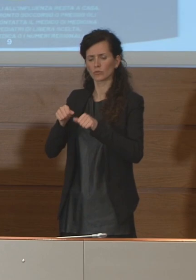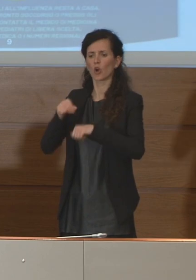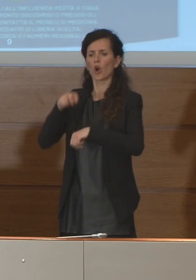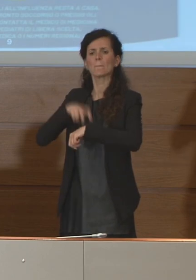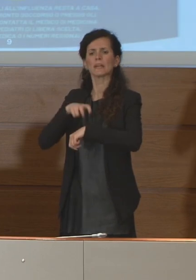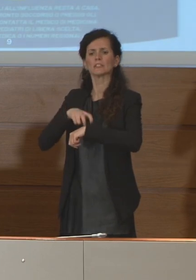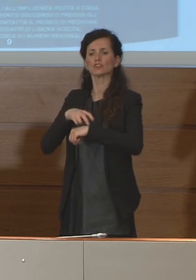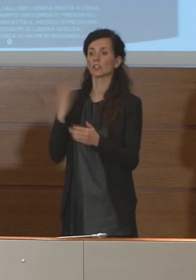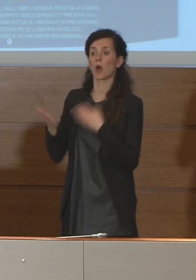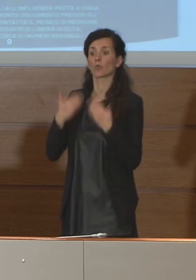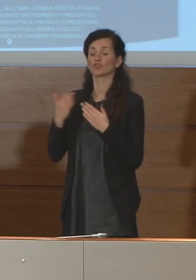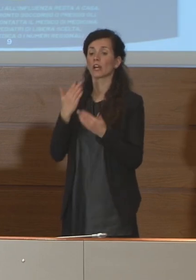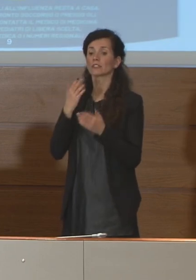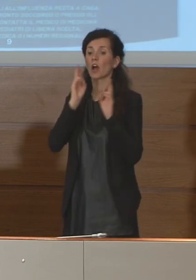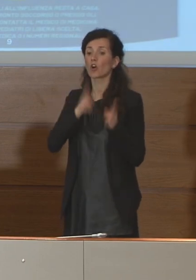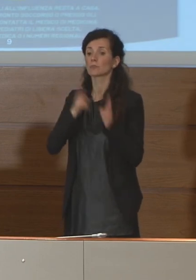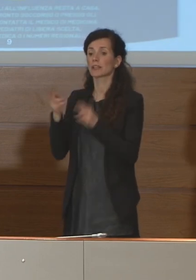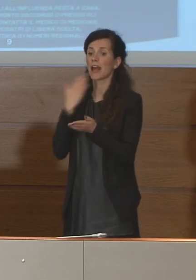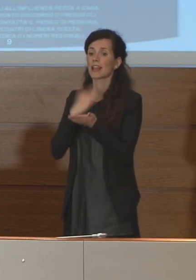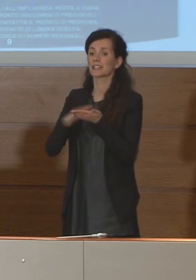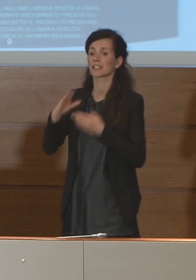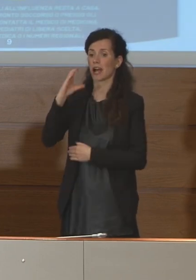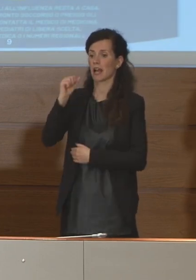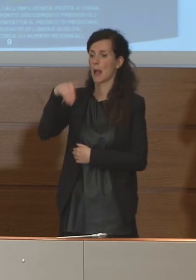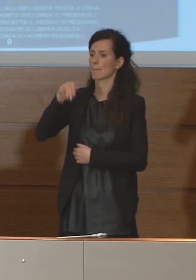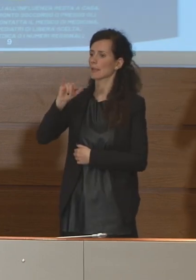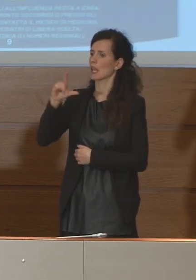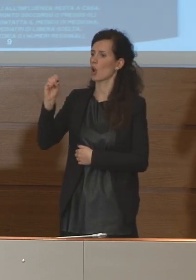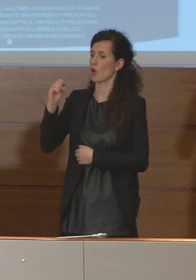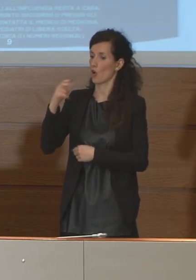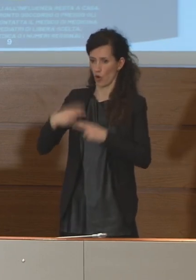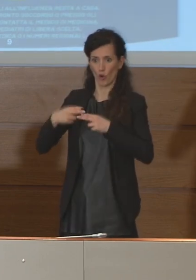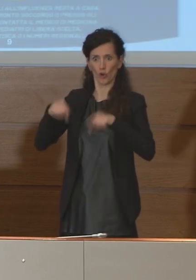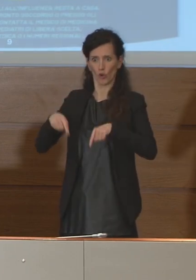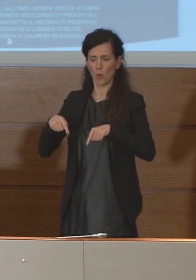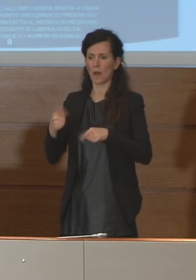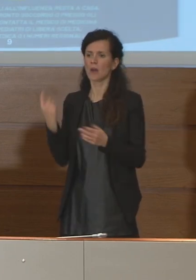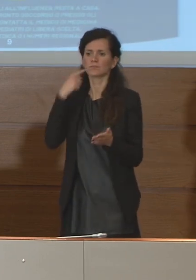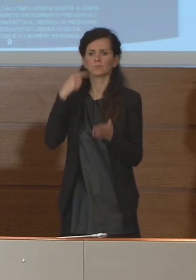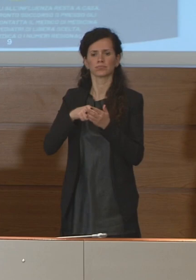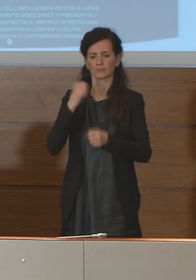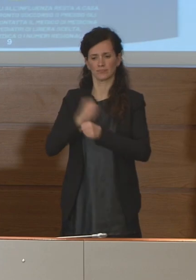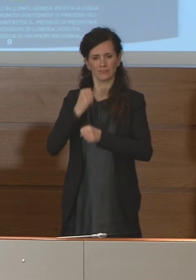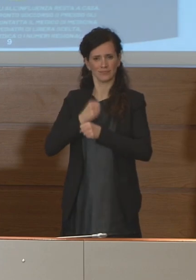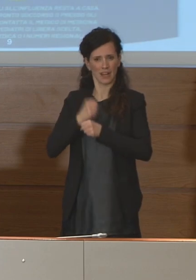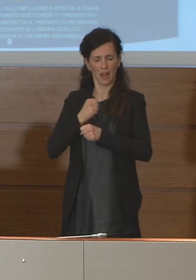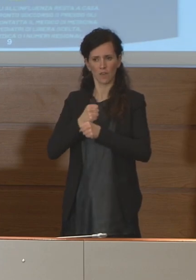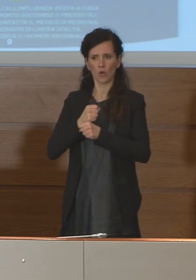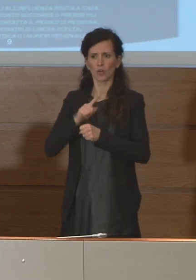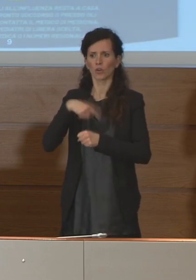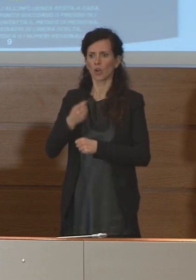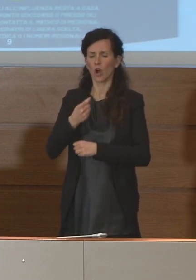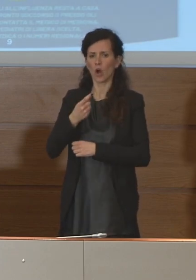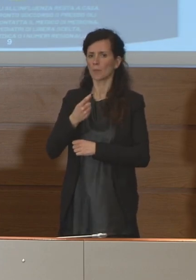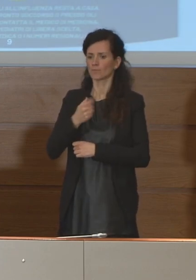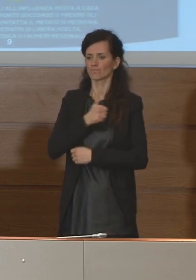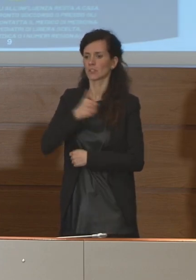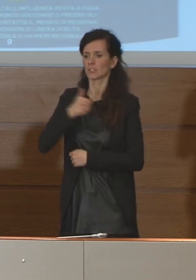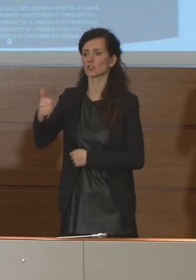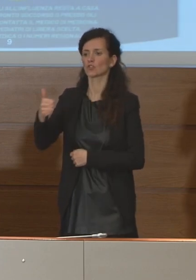all'ospedale San Camillo di Roma che sarebbe rientrato in servizio e poi si sarebbe messo in auto isolamento a casa.